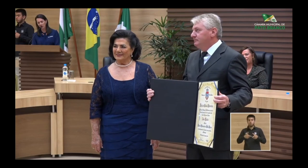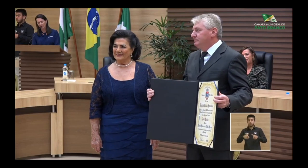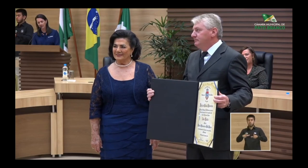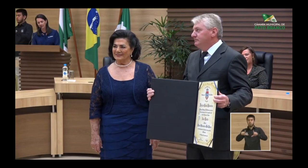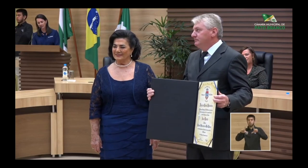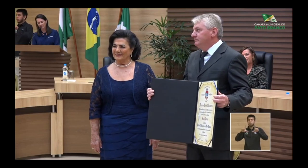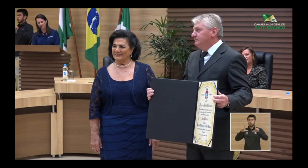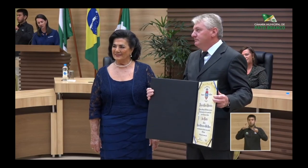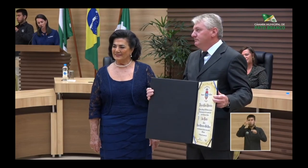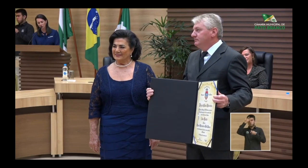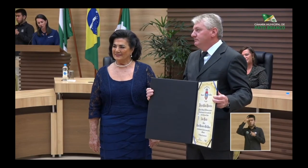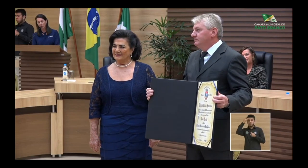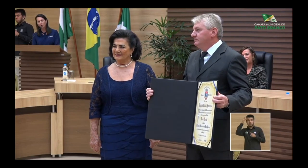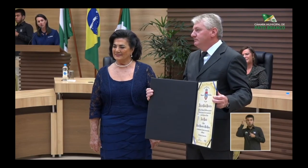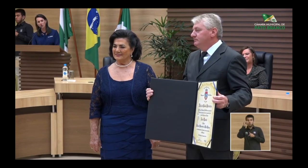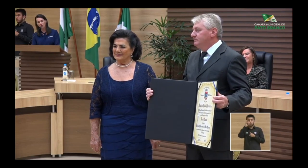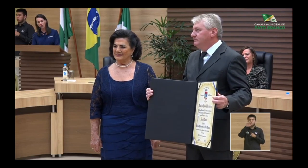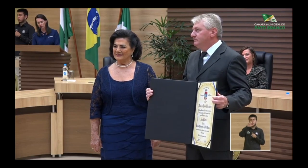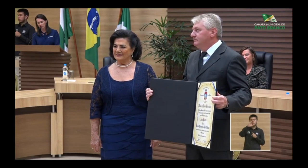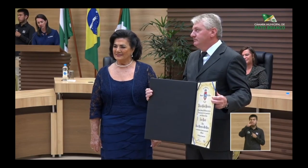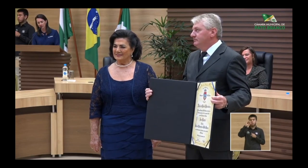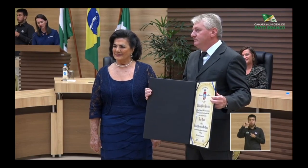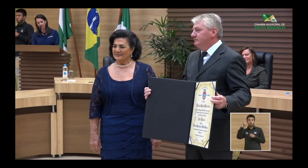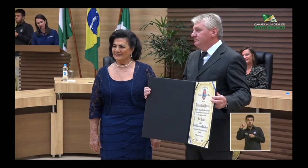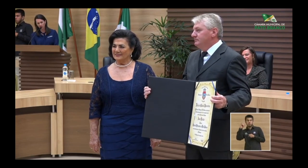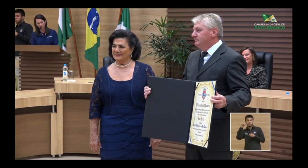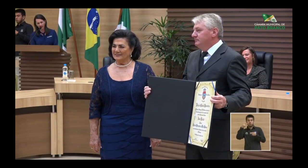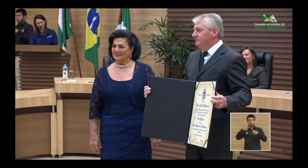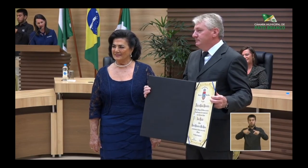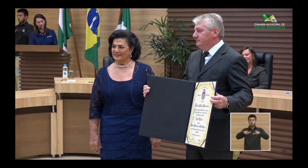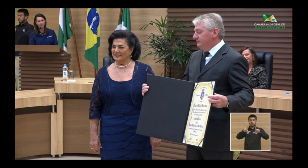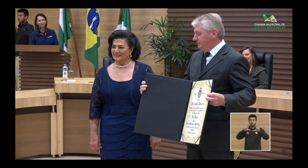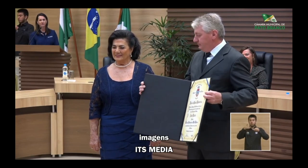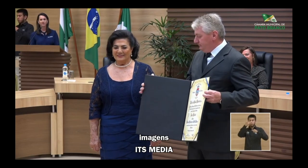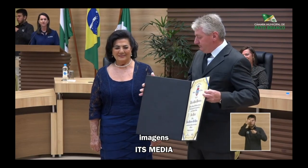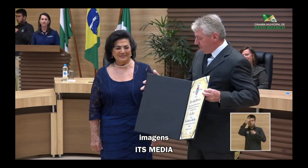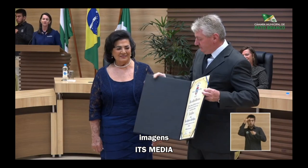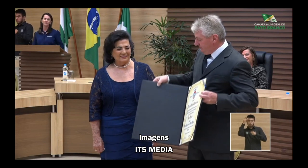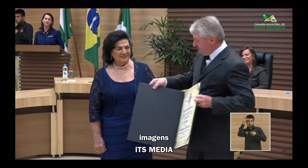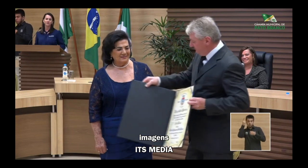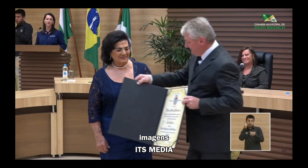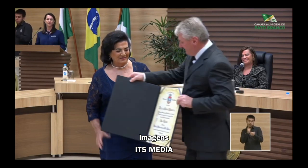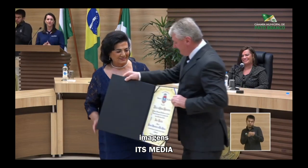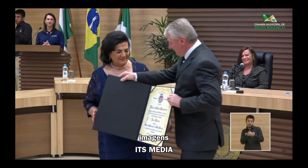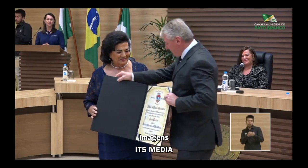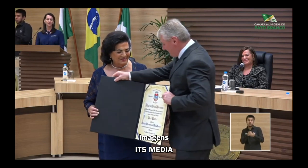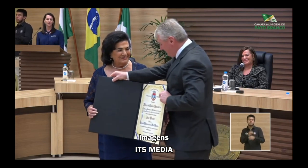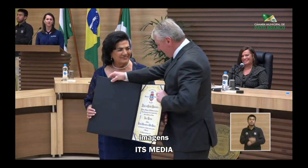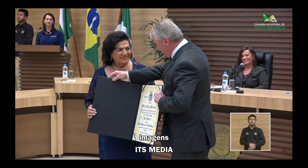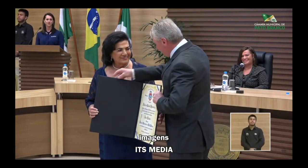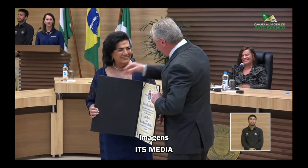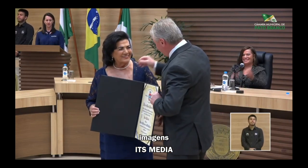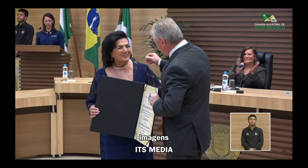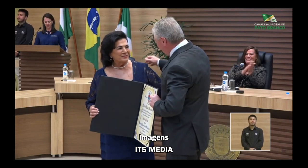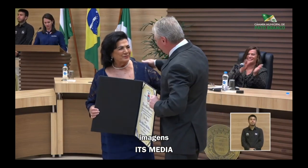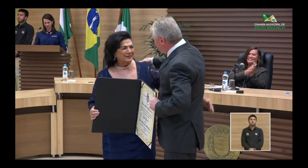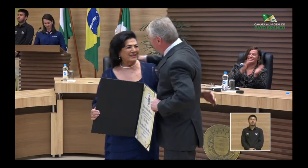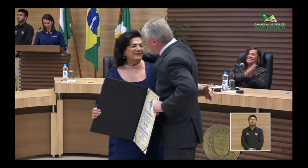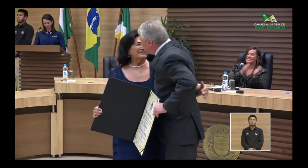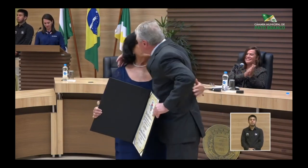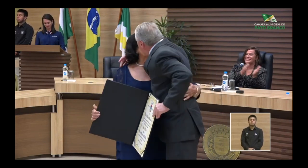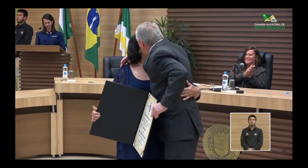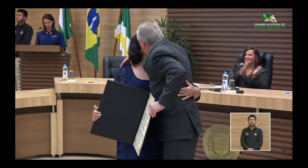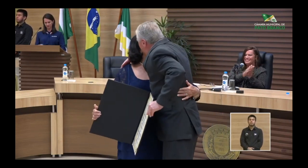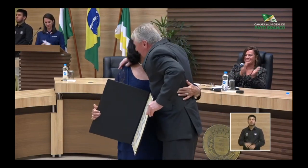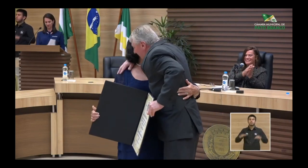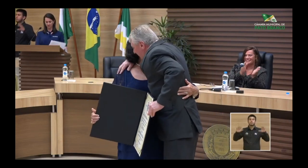A entrega foi feita pelo então vereador Valmir Tasca, autor do projeto ainda em dezembro de 2004. A homenagem é a